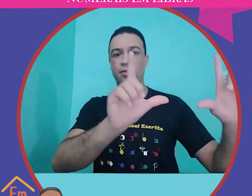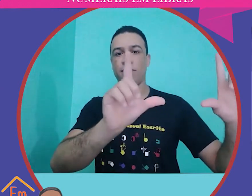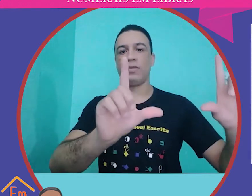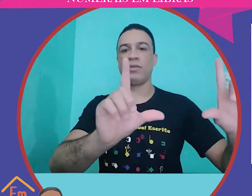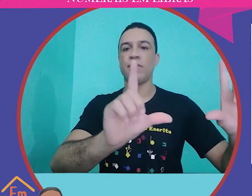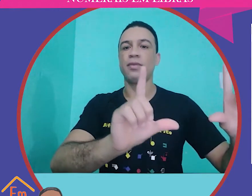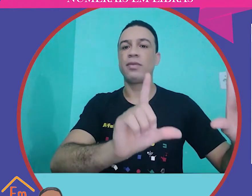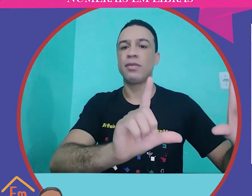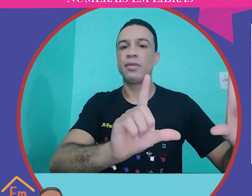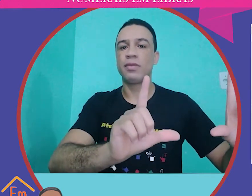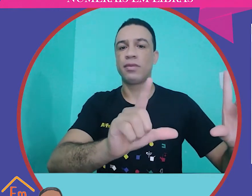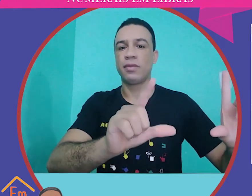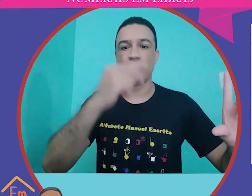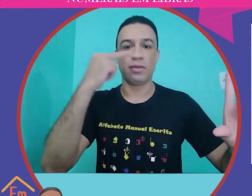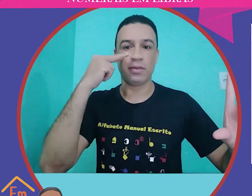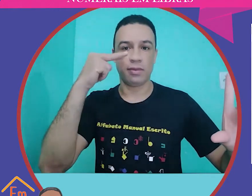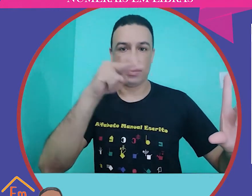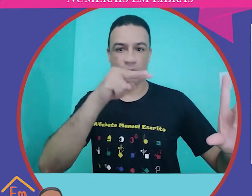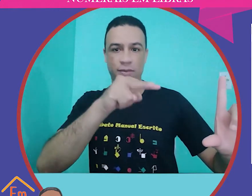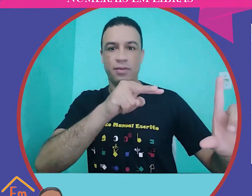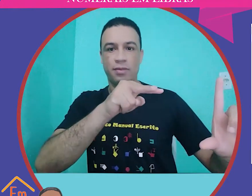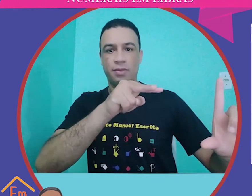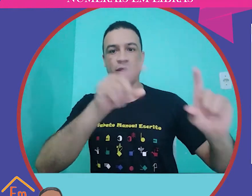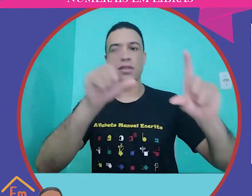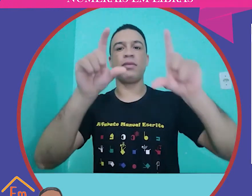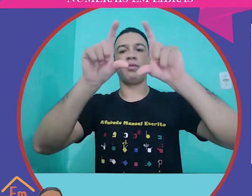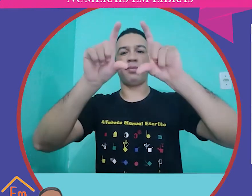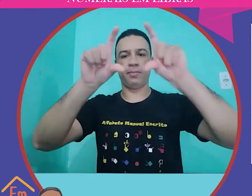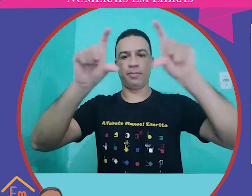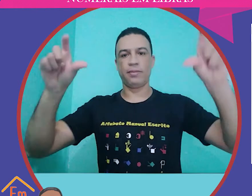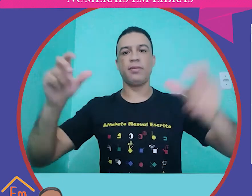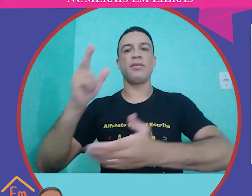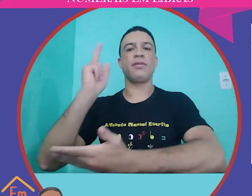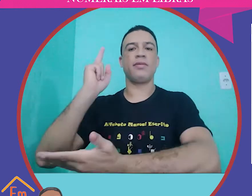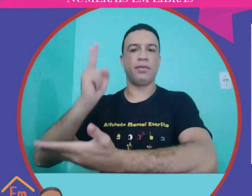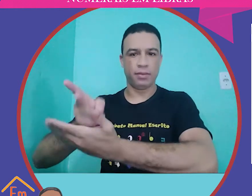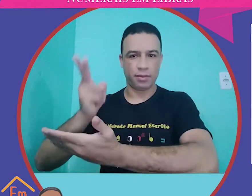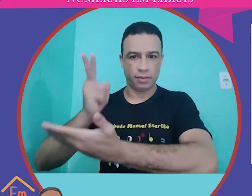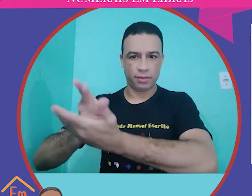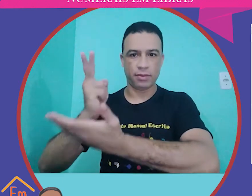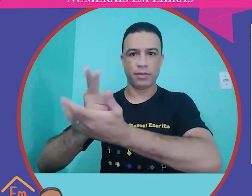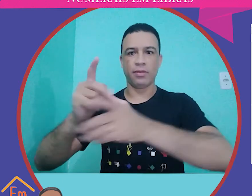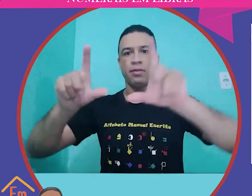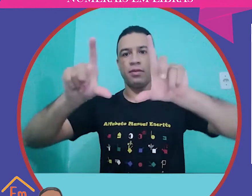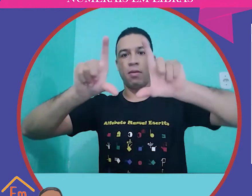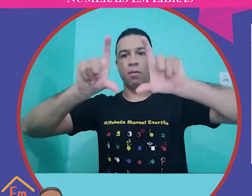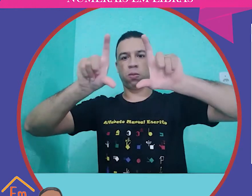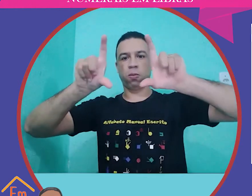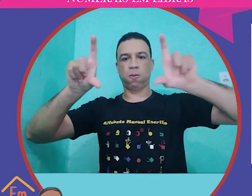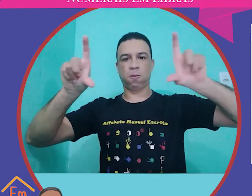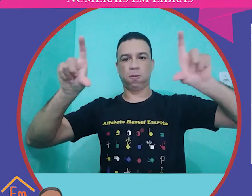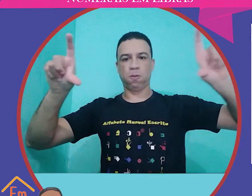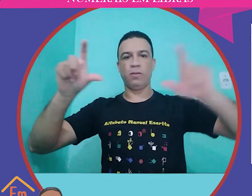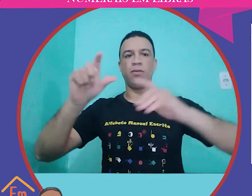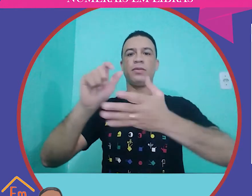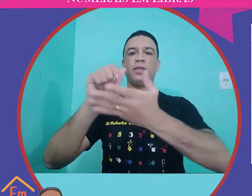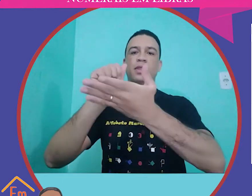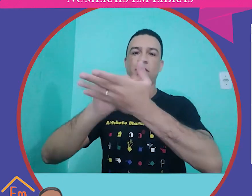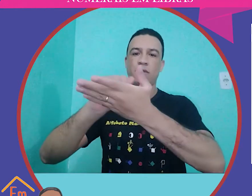Então, aqui do meu lado nós temos a tela, vocês estão observando a tela. Do mesmo jeito, temos em cima